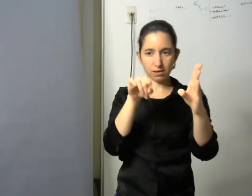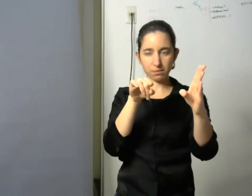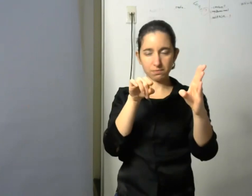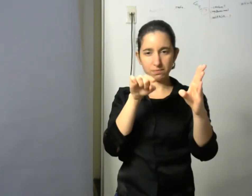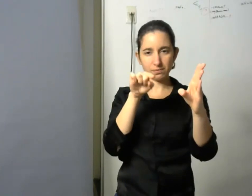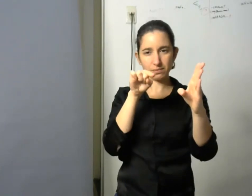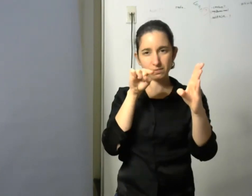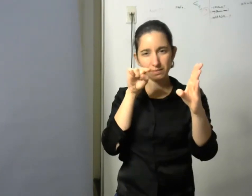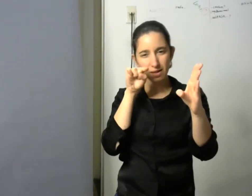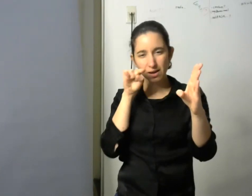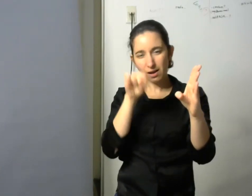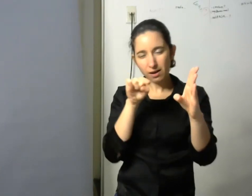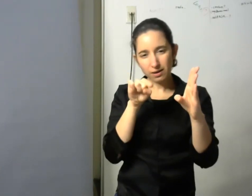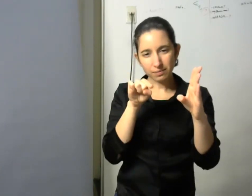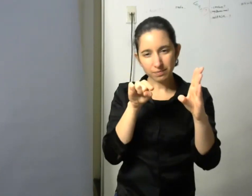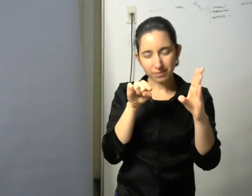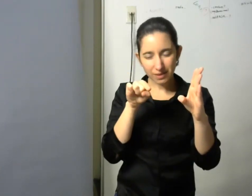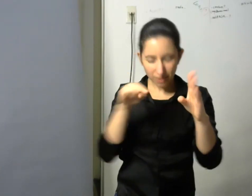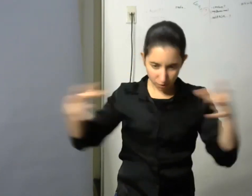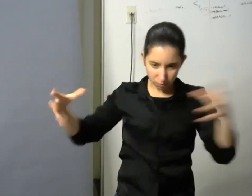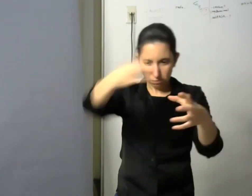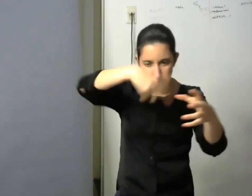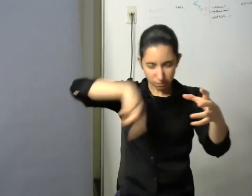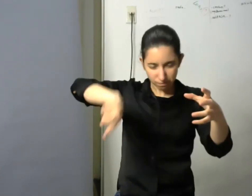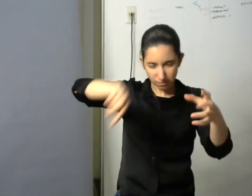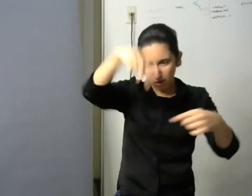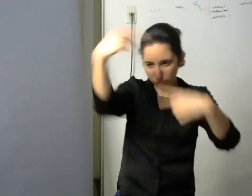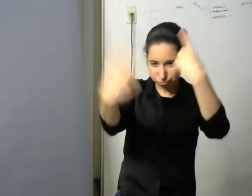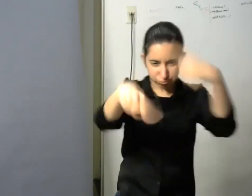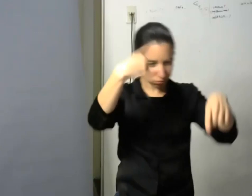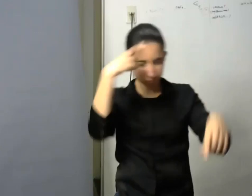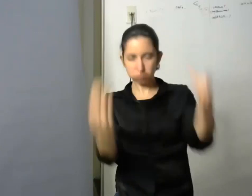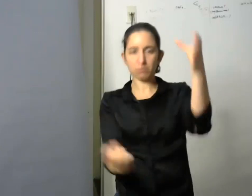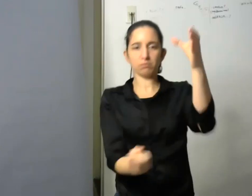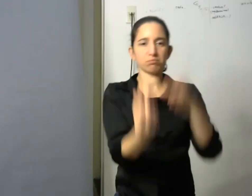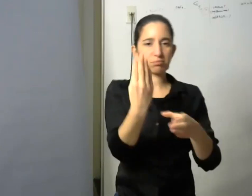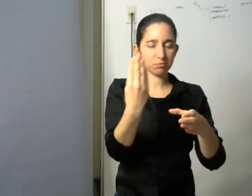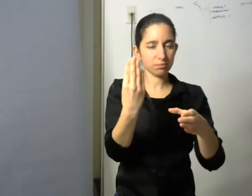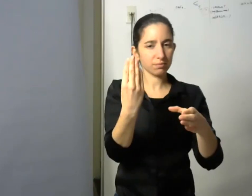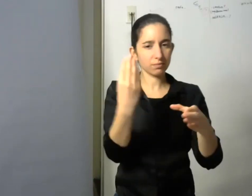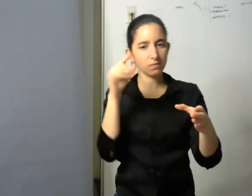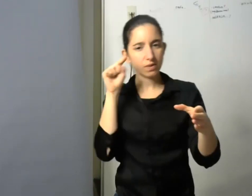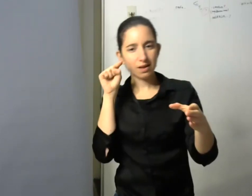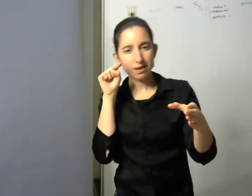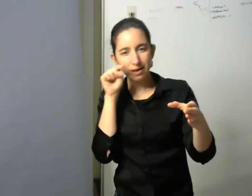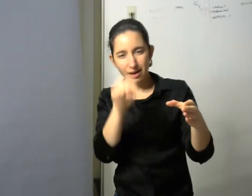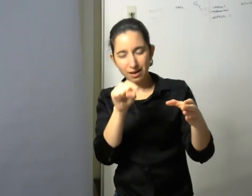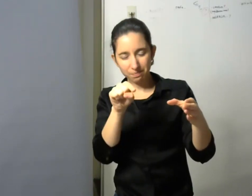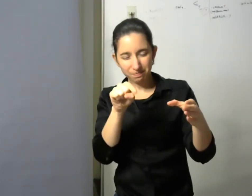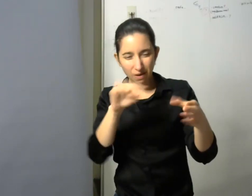generamos una heterogeneidad también en nuestros campos de estudio y esa heterogeneidad en nuestros campos de estudio es la que también nos va a